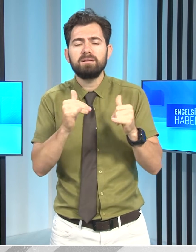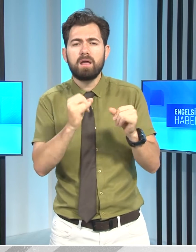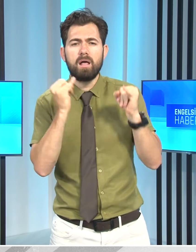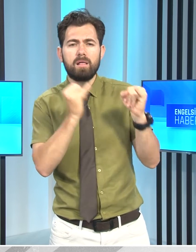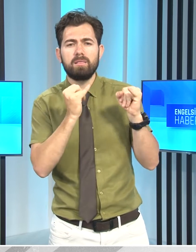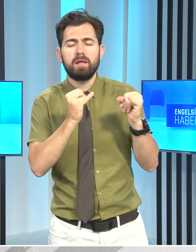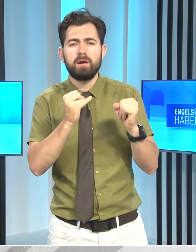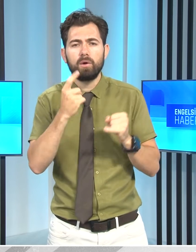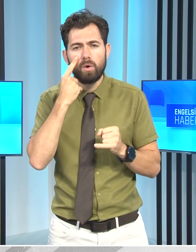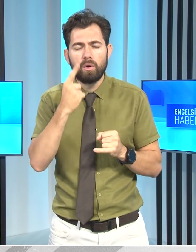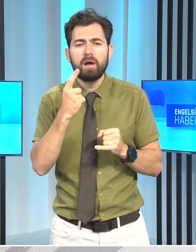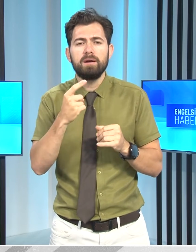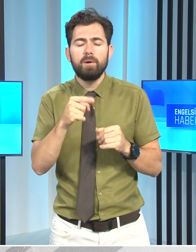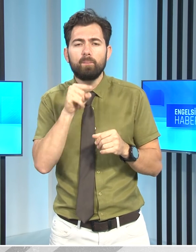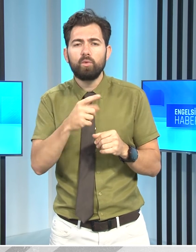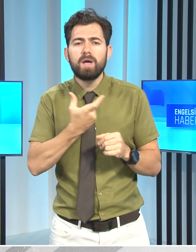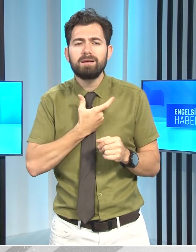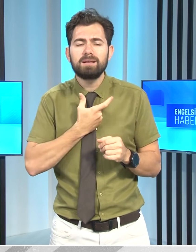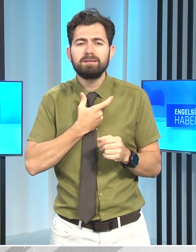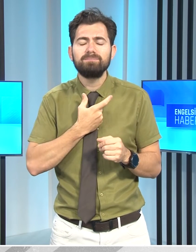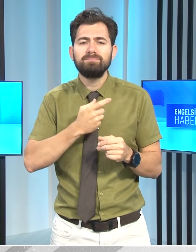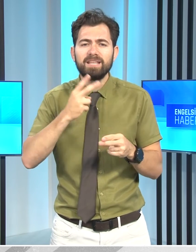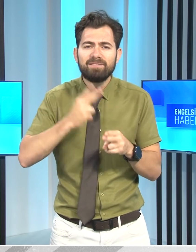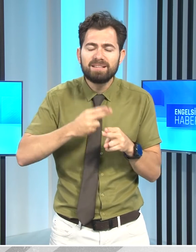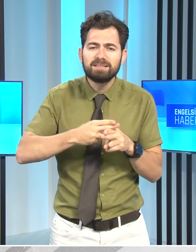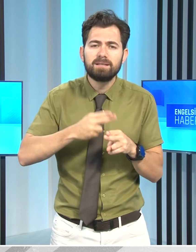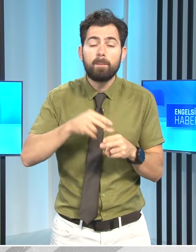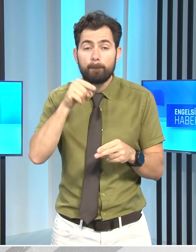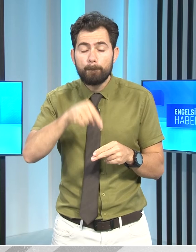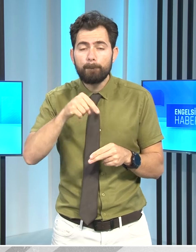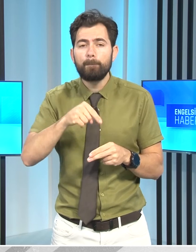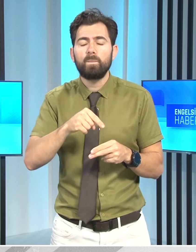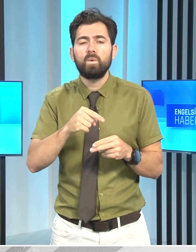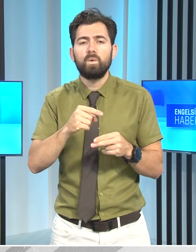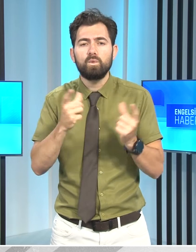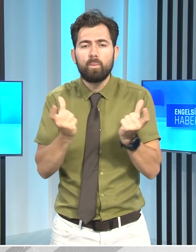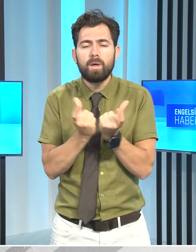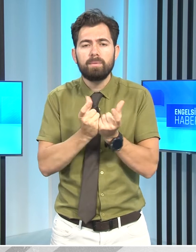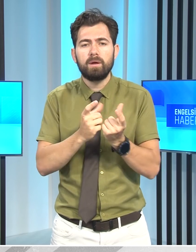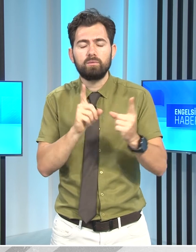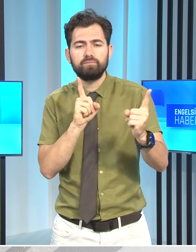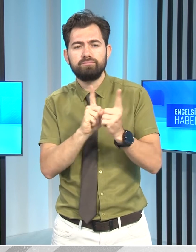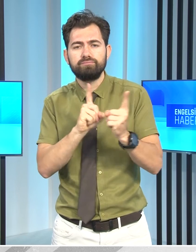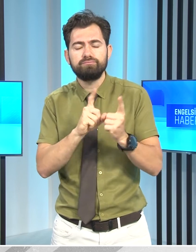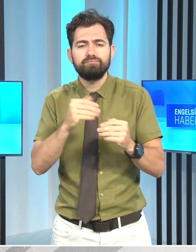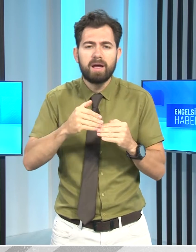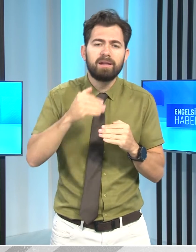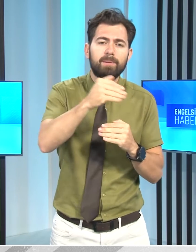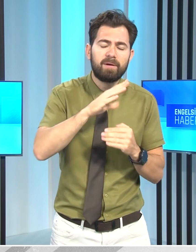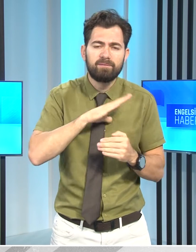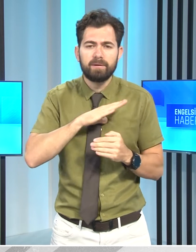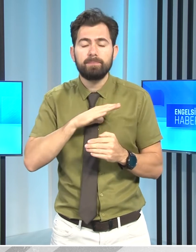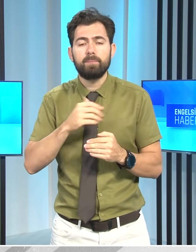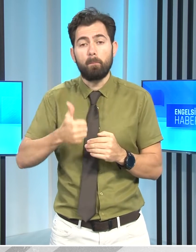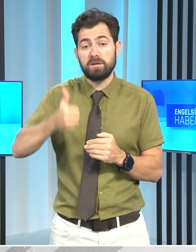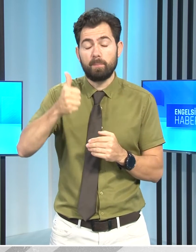yasaların, ivediliklerinin bugünkü oturumda görüşülmesi ertelendi. Başbakan Ünal Üstel